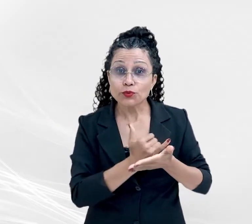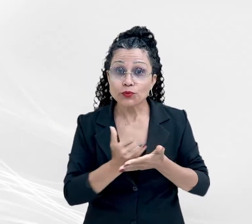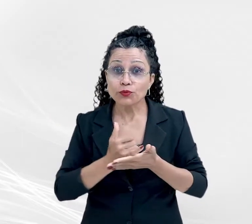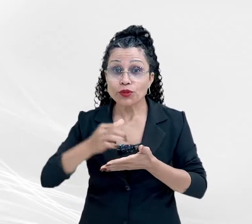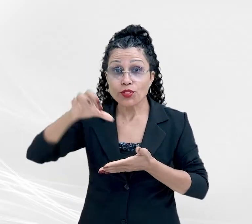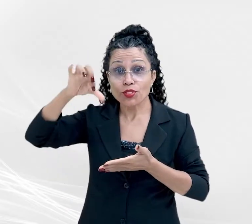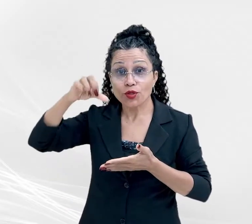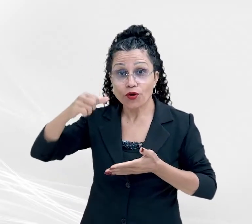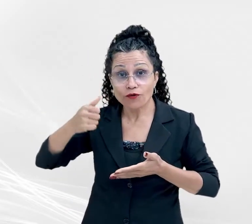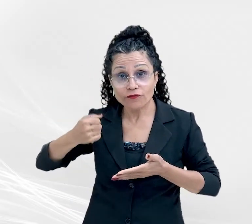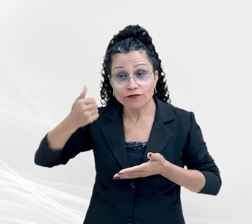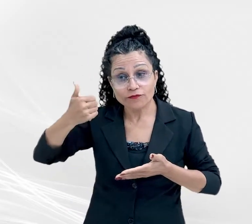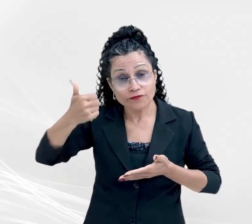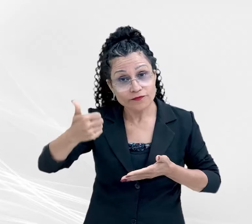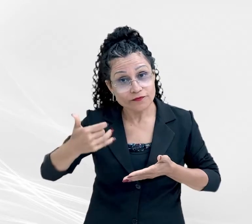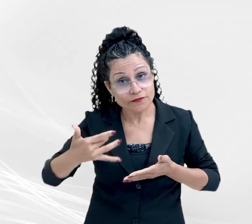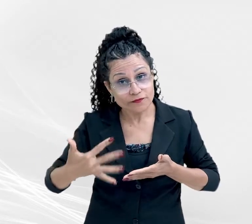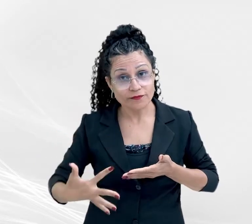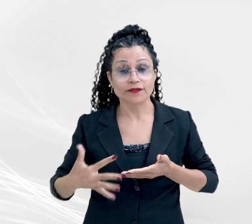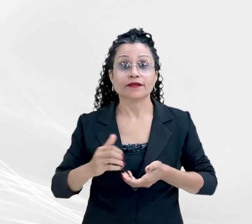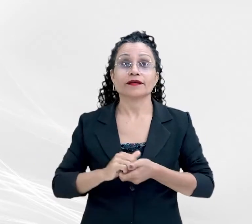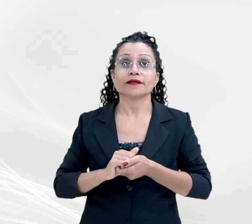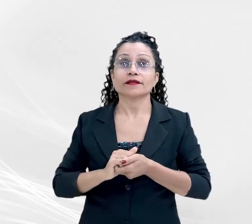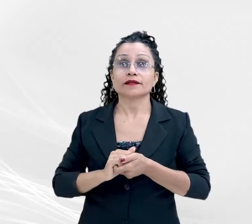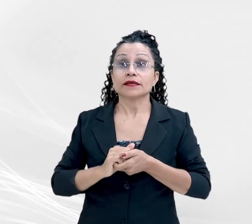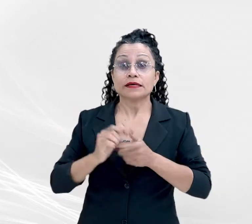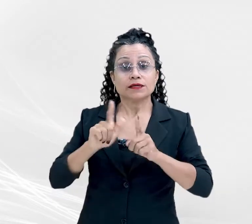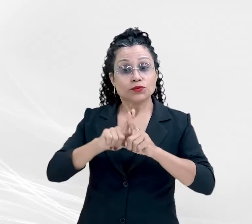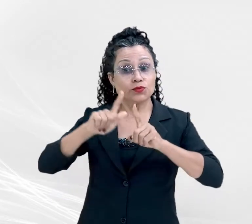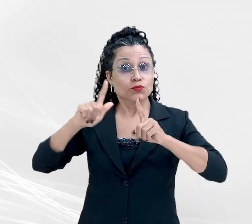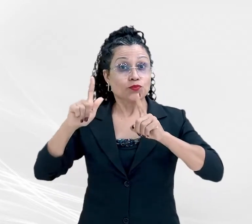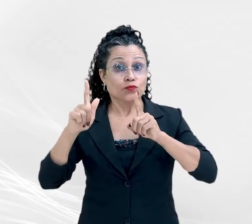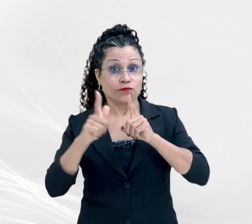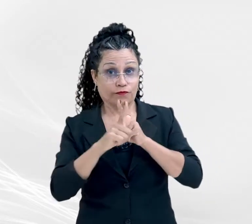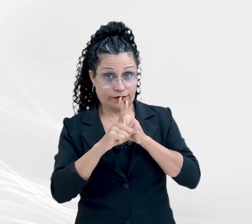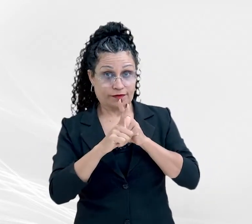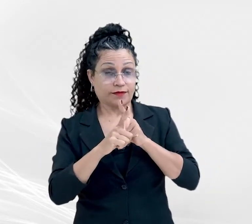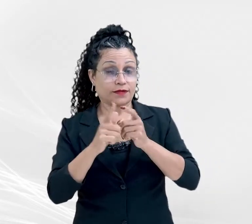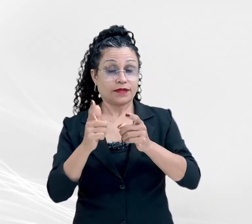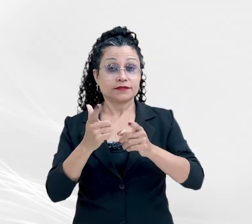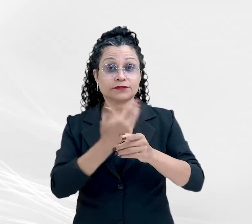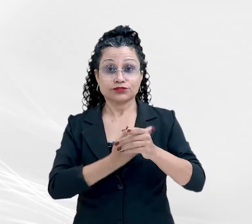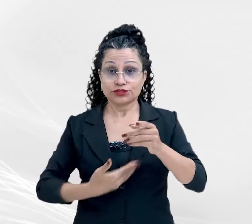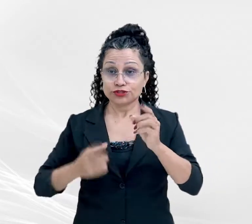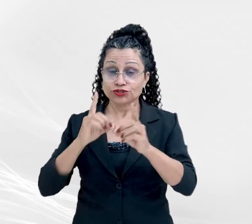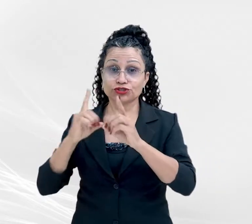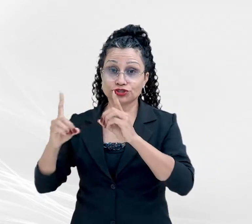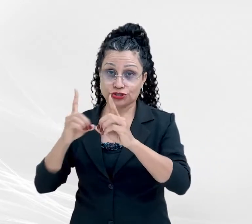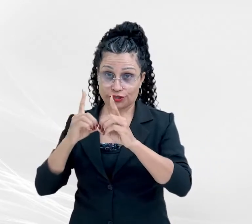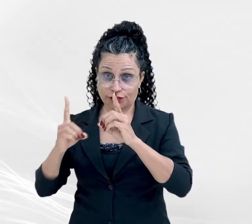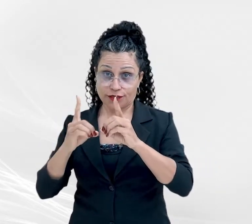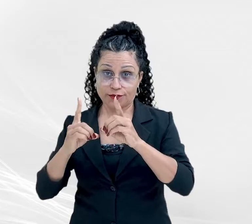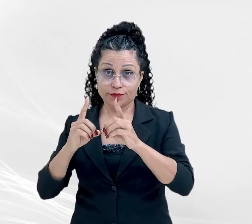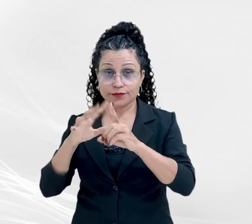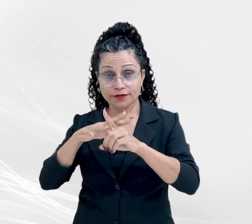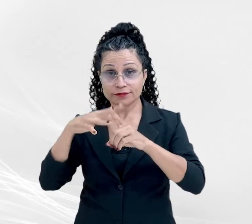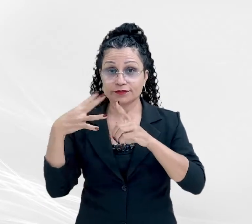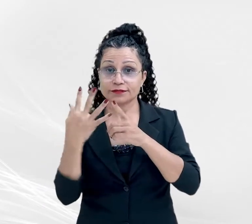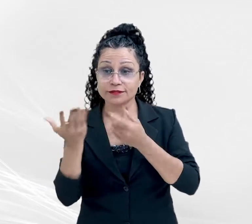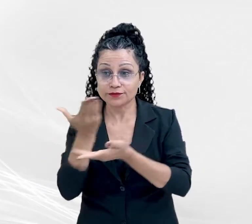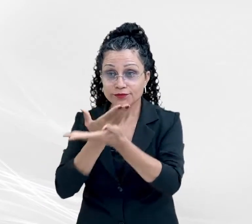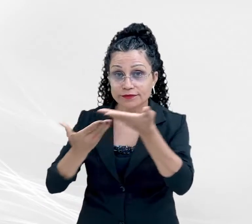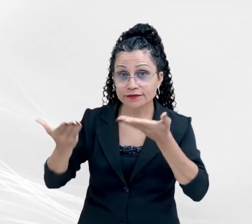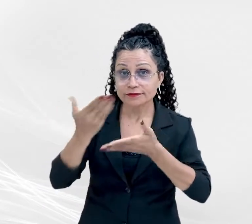categorias, sendo a maioria em governança e gestão, diálogo com a sociedade e integração e